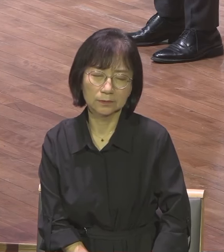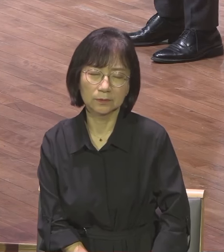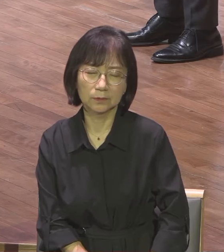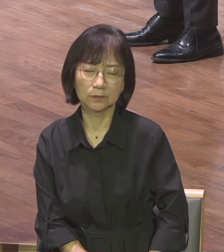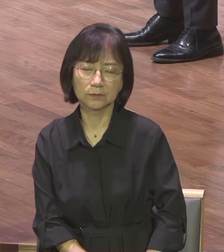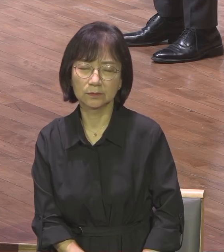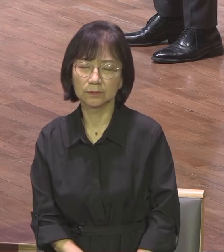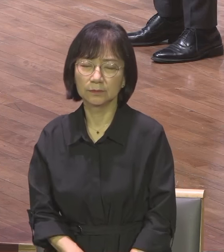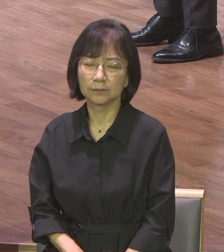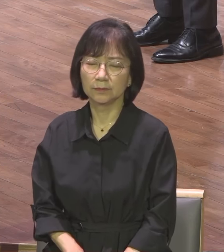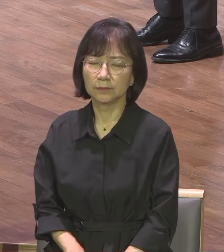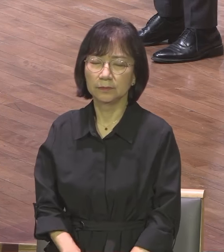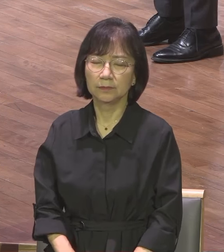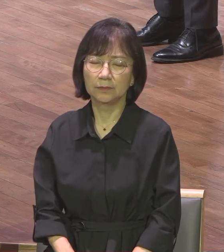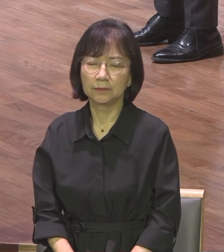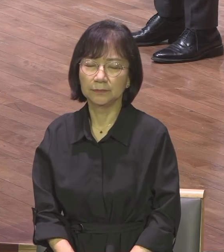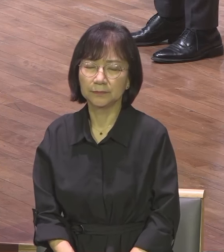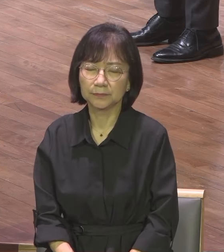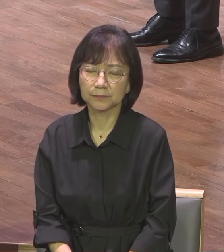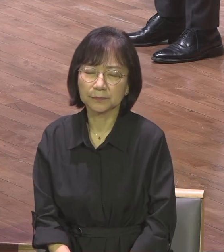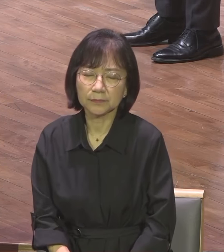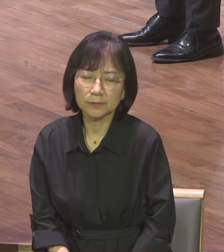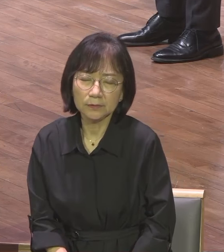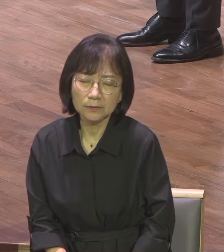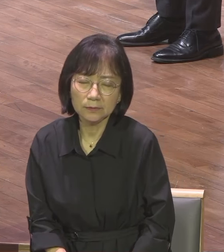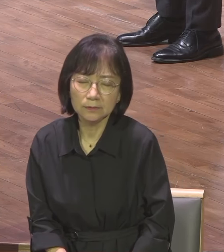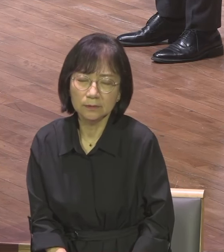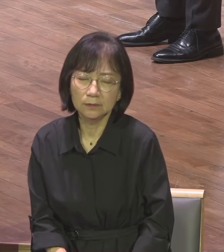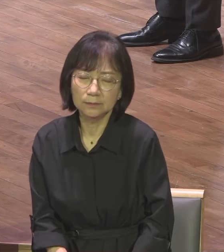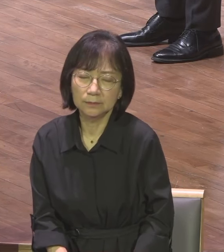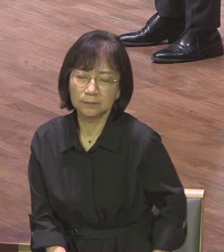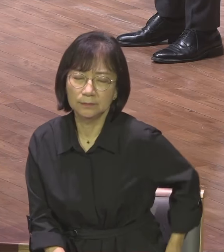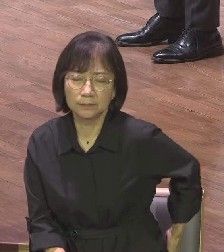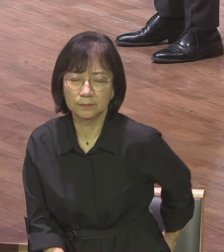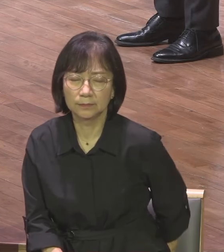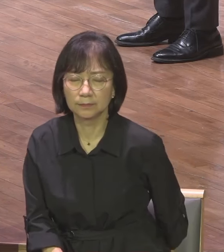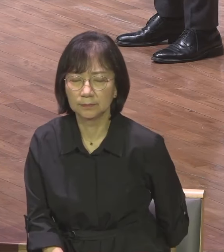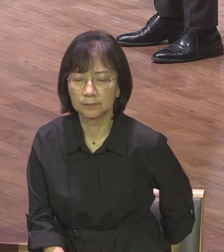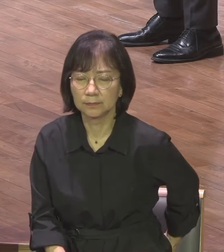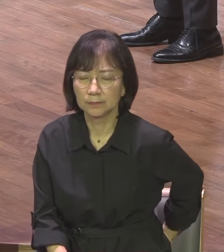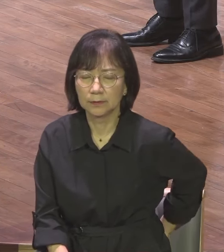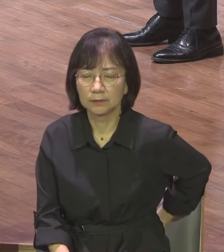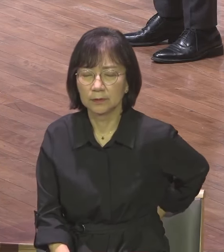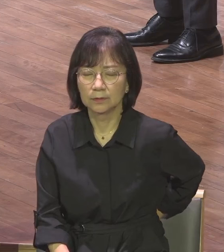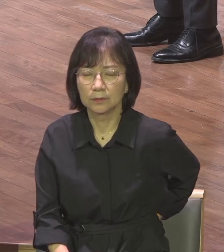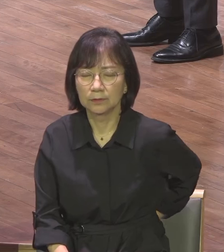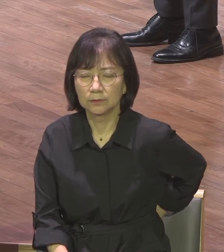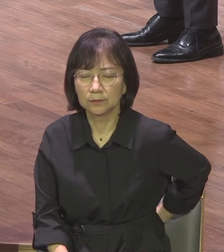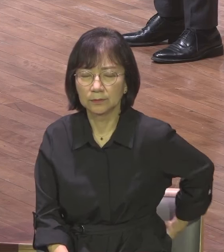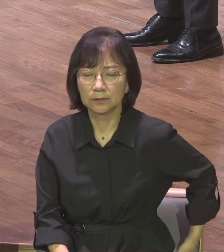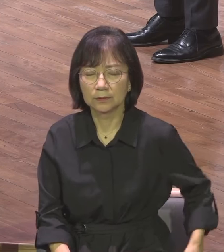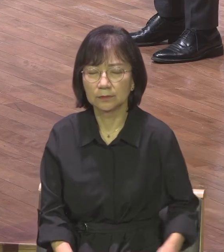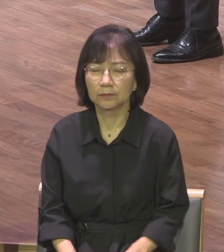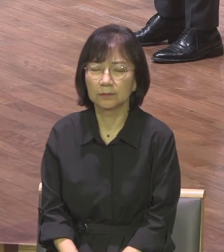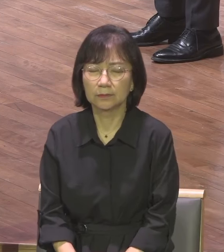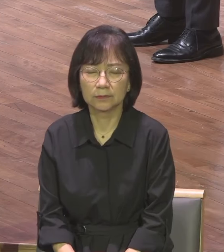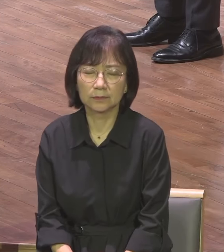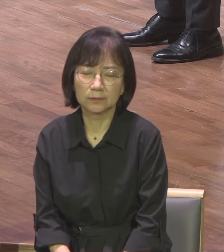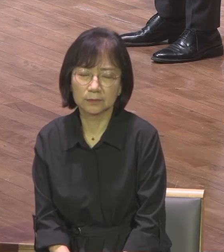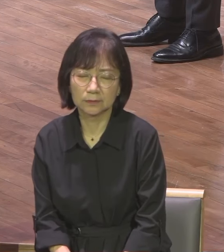역사에 주시고 은혜를 베풀어 주시고 함께하여 주시옵소서 성교의 불을 일으켜주시옵소서 전도의 불을 일으켜주시옵소서